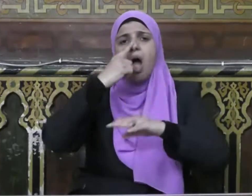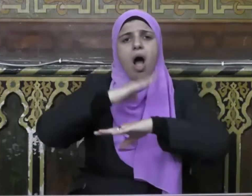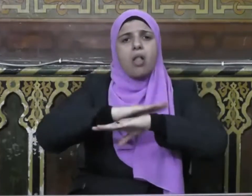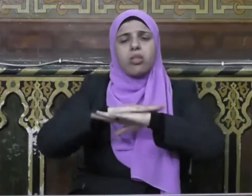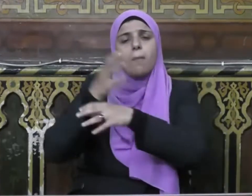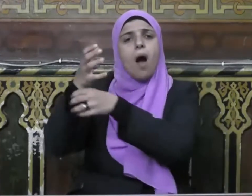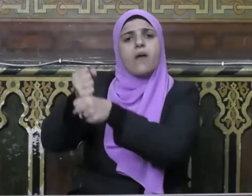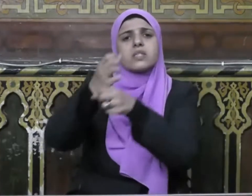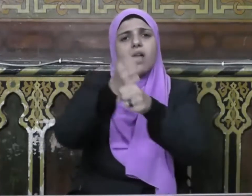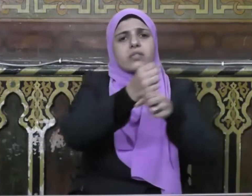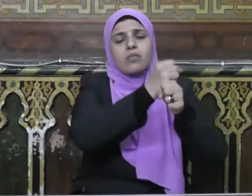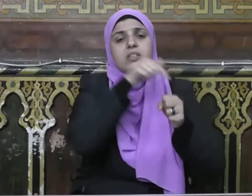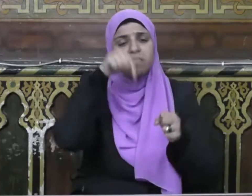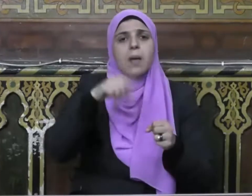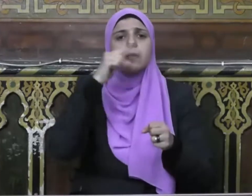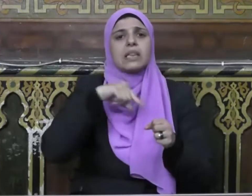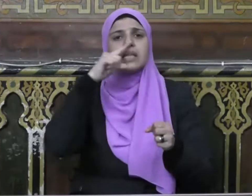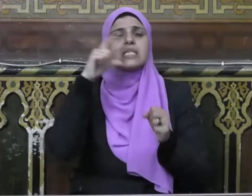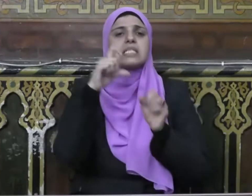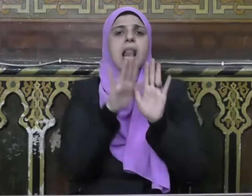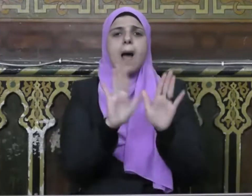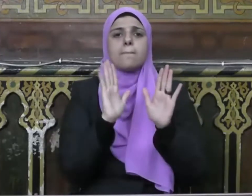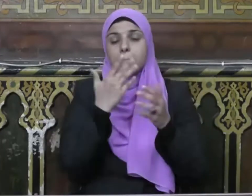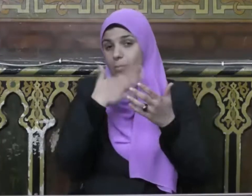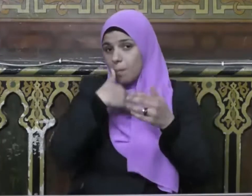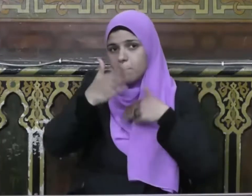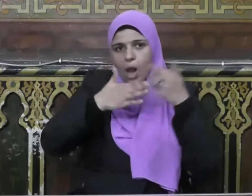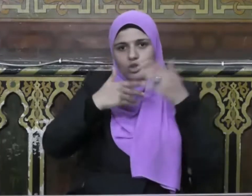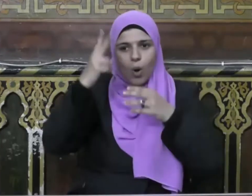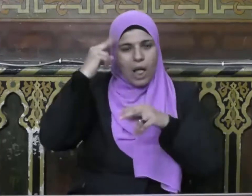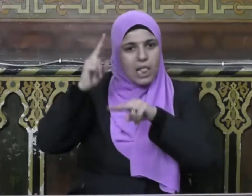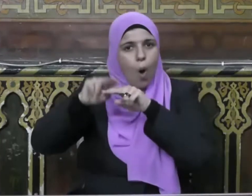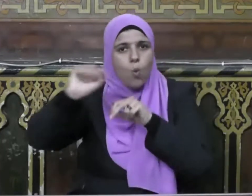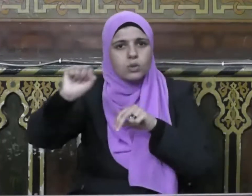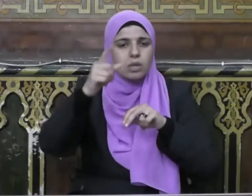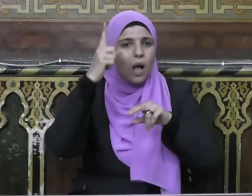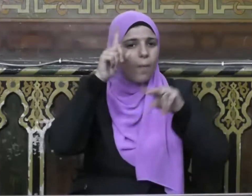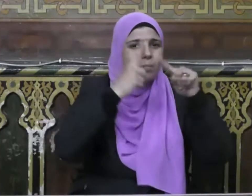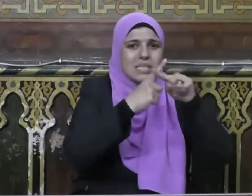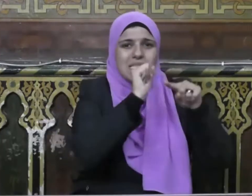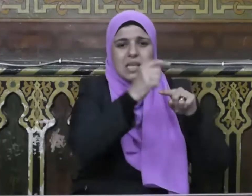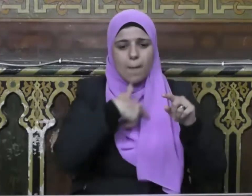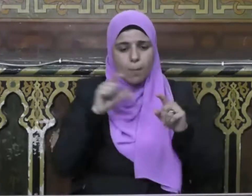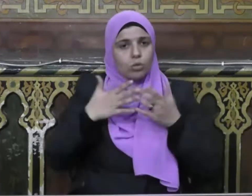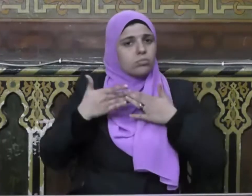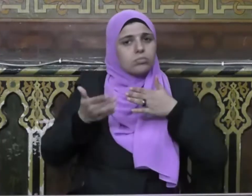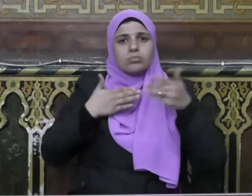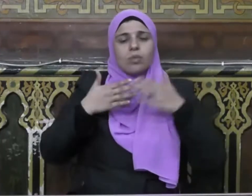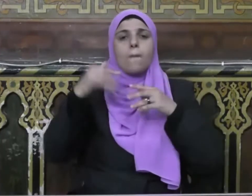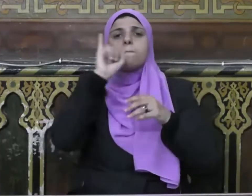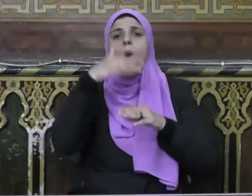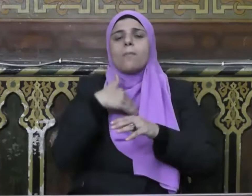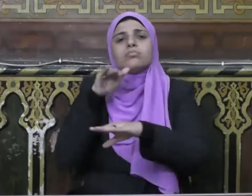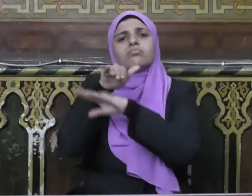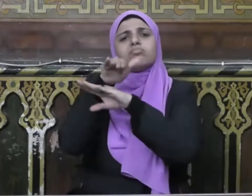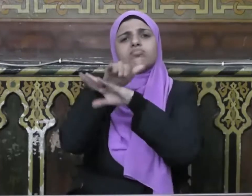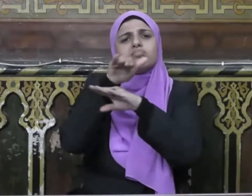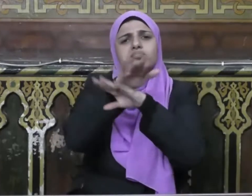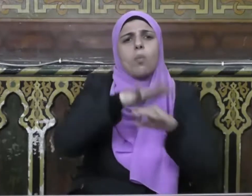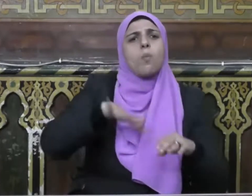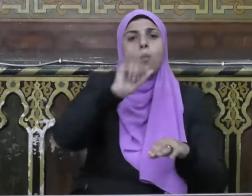محترمة مصانة عند المسلمين ذلك لأن الإسلام كفل حرية